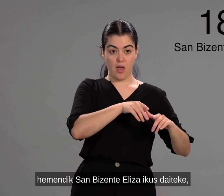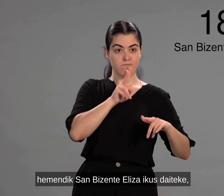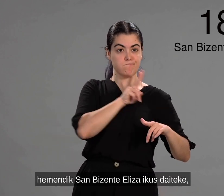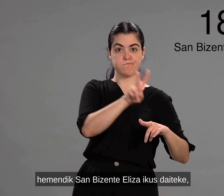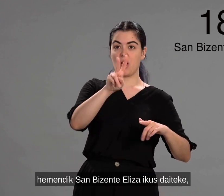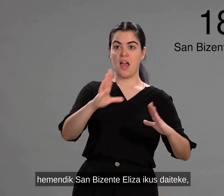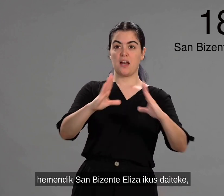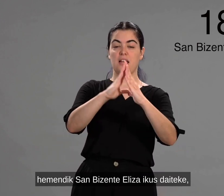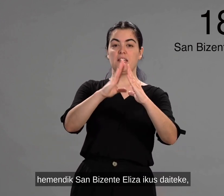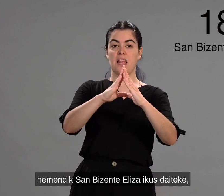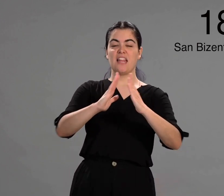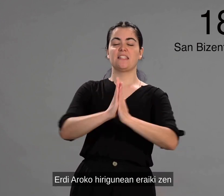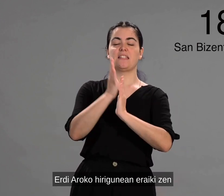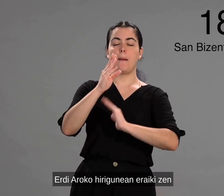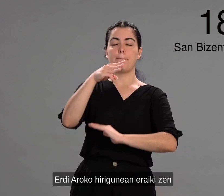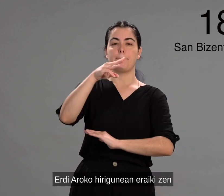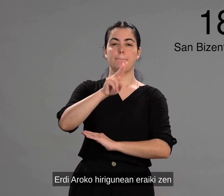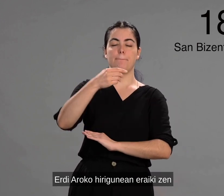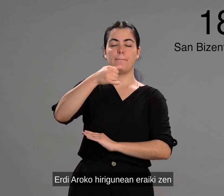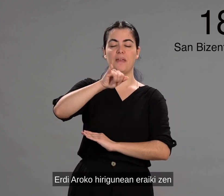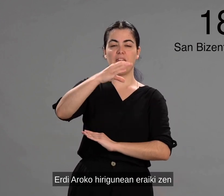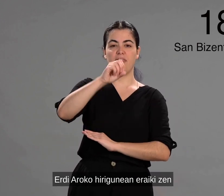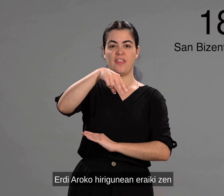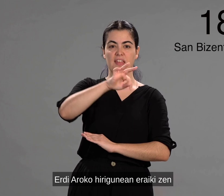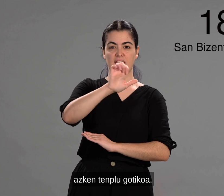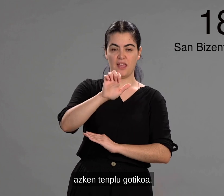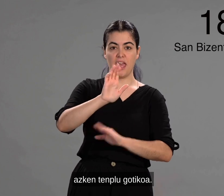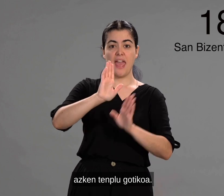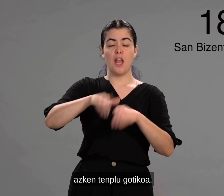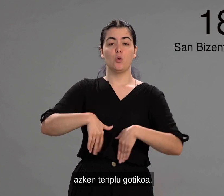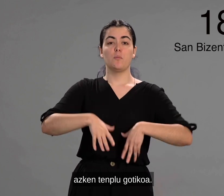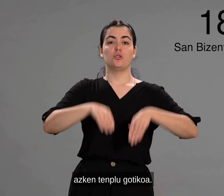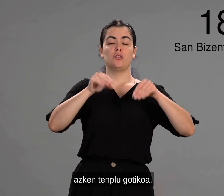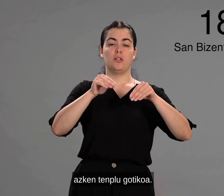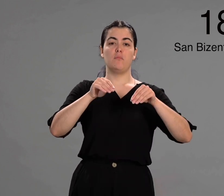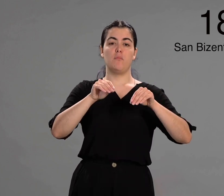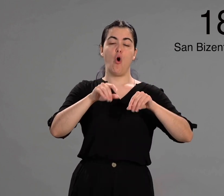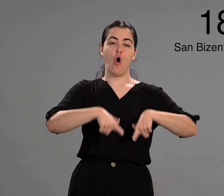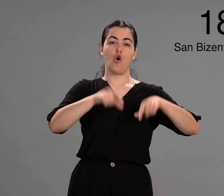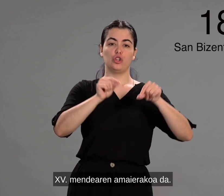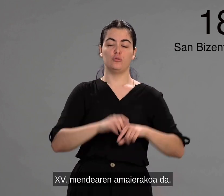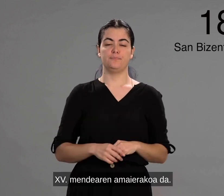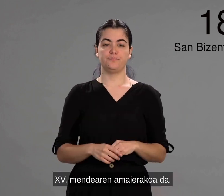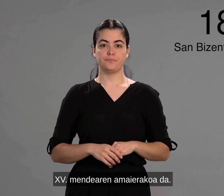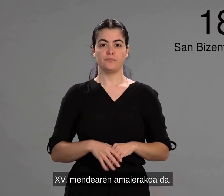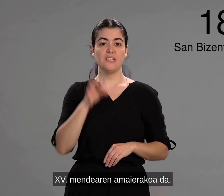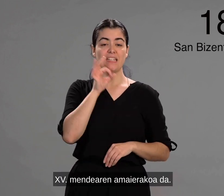Eliza ikusdaiteke, erdiaroko irigunean eraikizen azken templu gotikoa. Amaboz garren mendearen